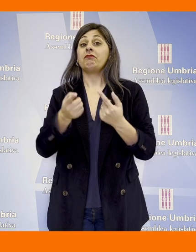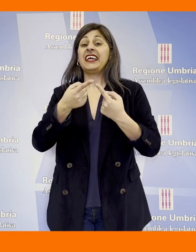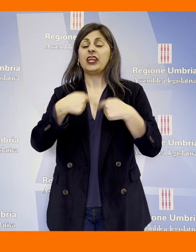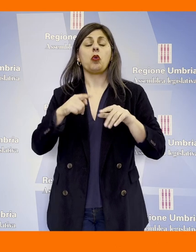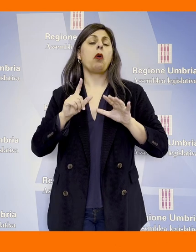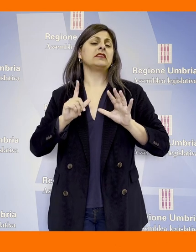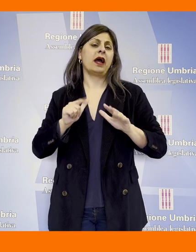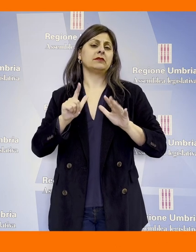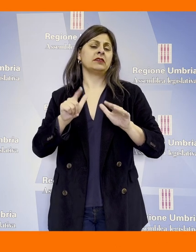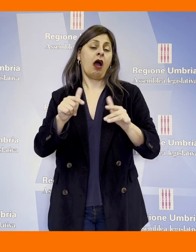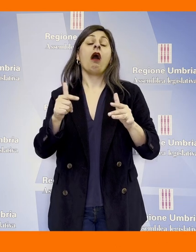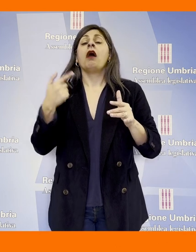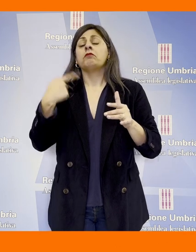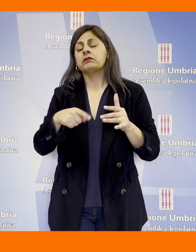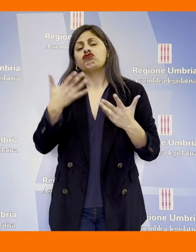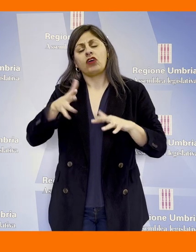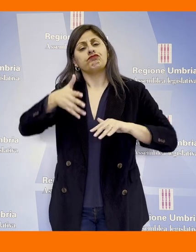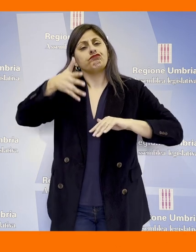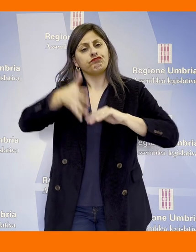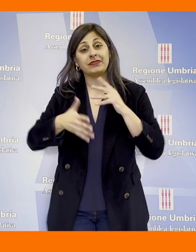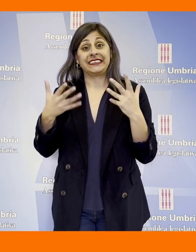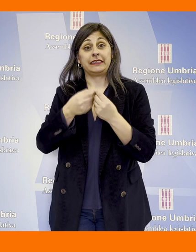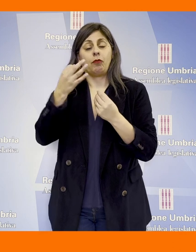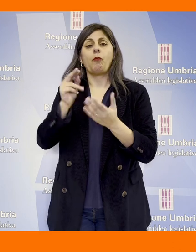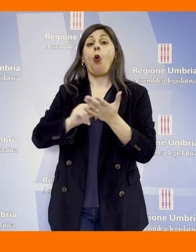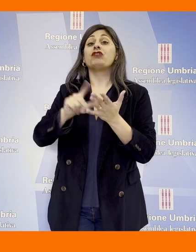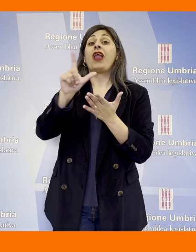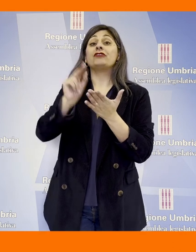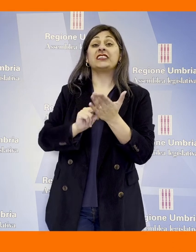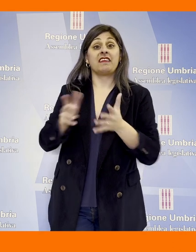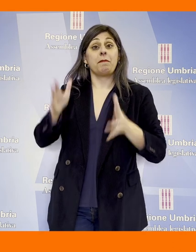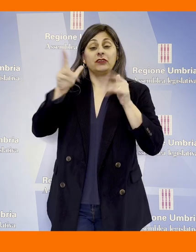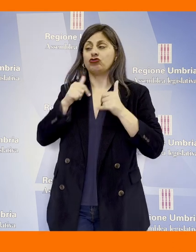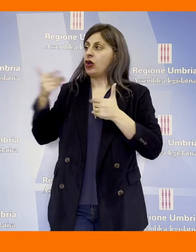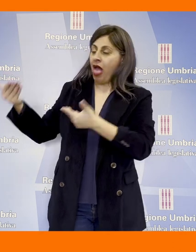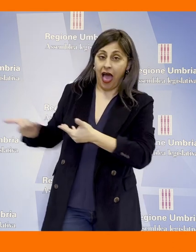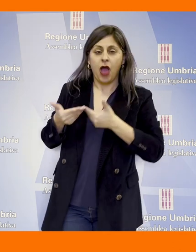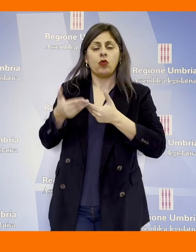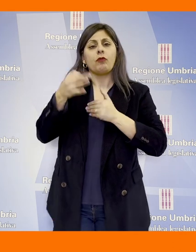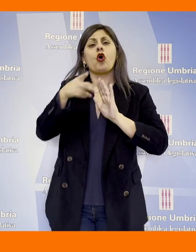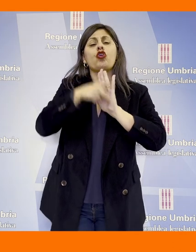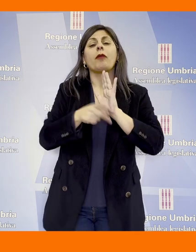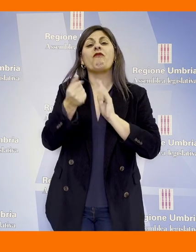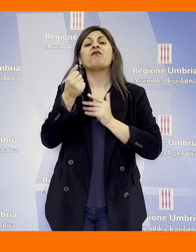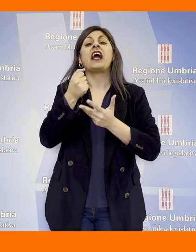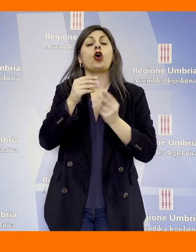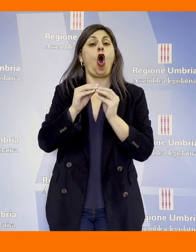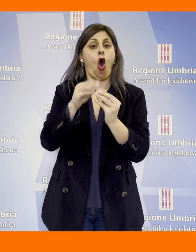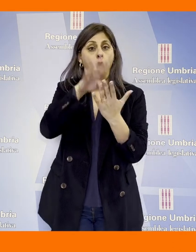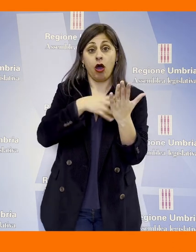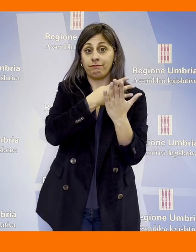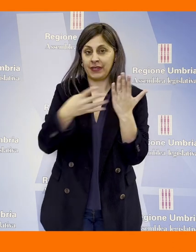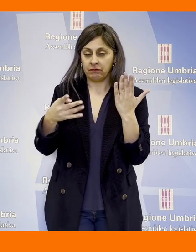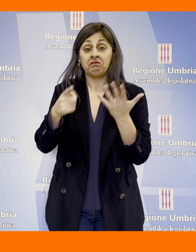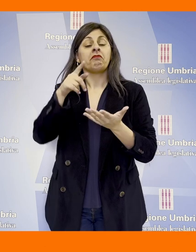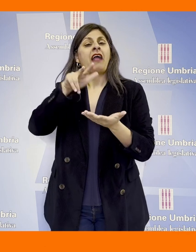riunione settimanale è stata approfondita, con l'ausilio dell'ufficio legislativo di Palazzo Cesaroni, la norma finanziaria.